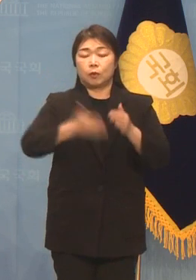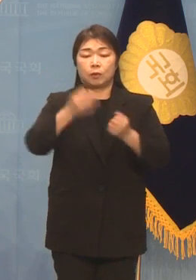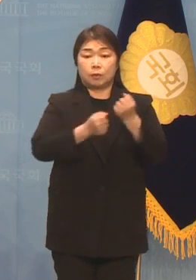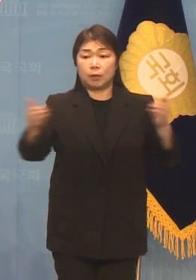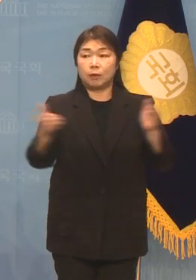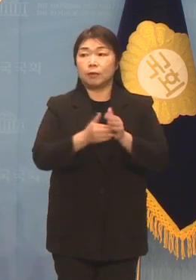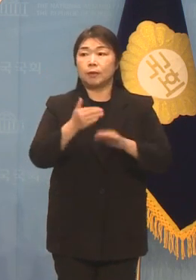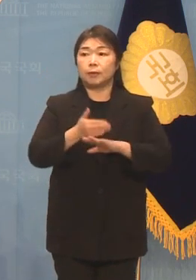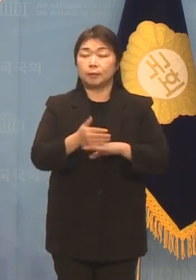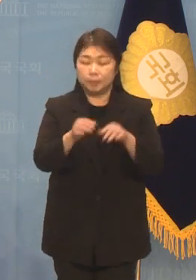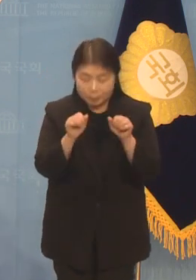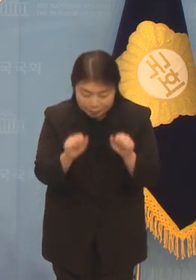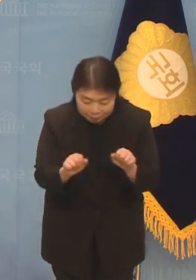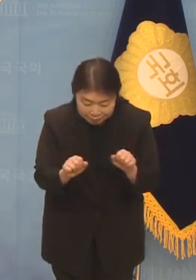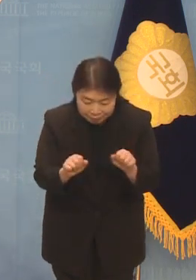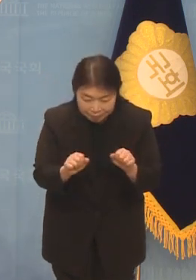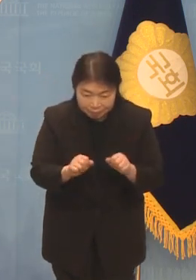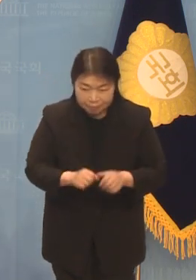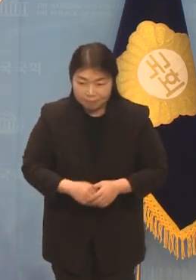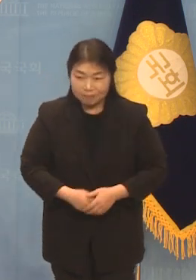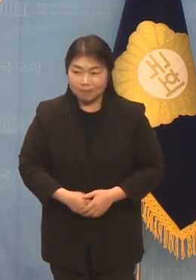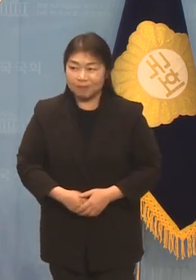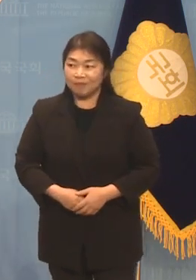브리핑을 마칩니다. 감사합니다. 감사합니다.